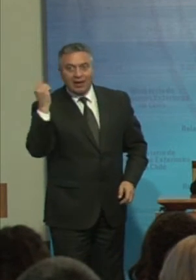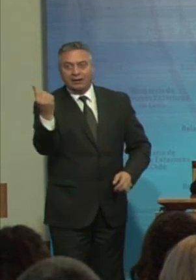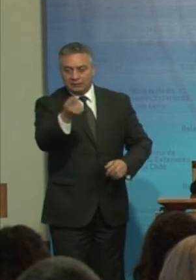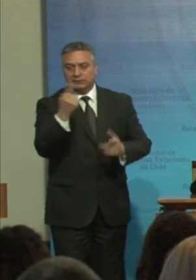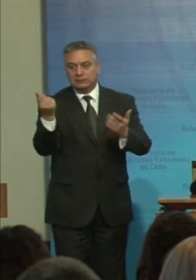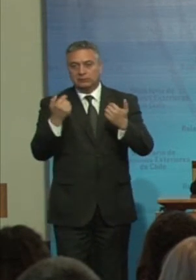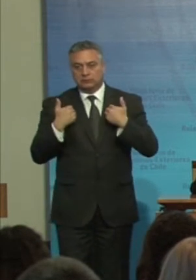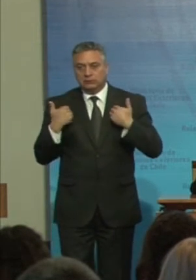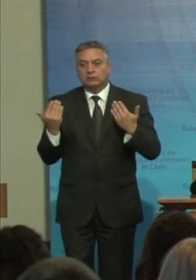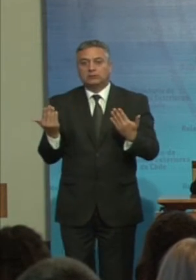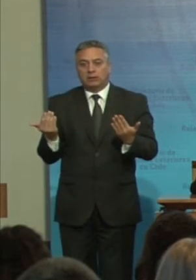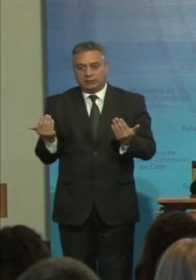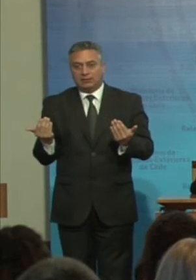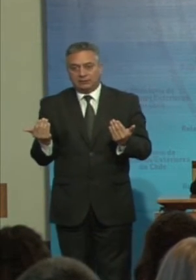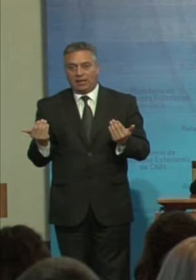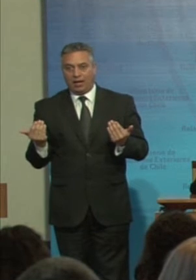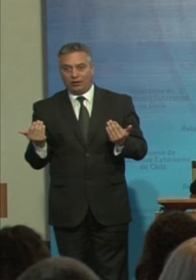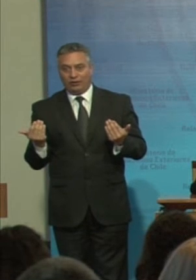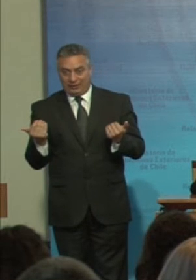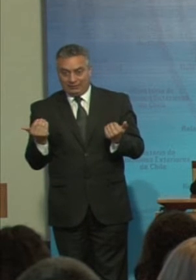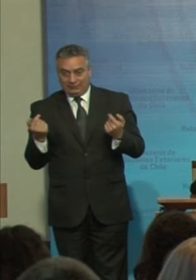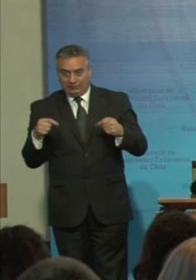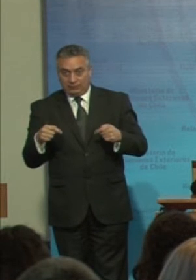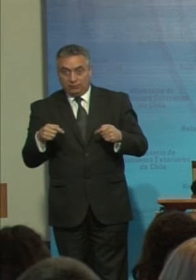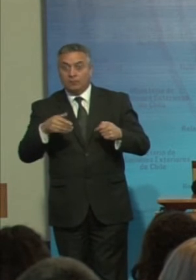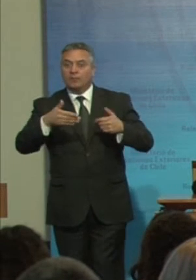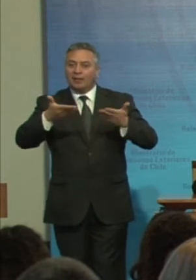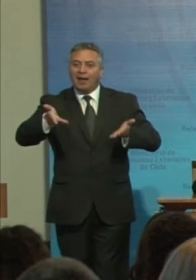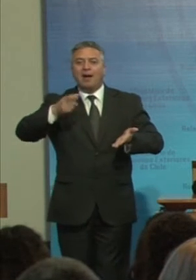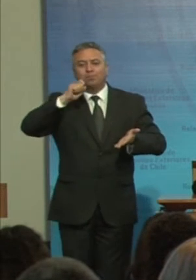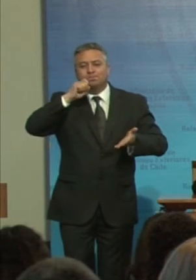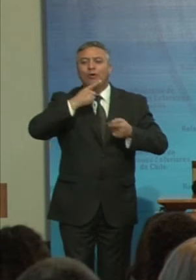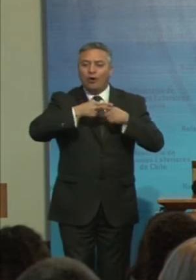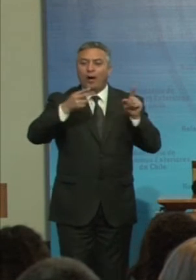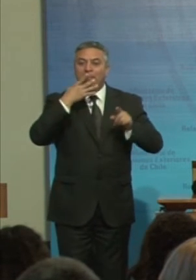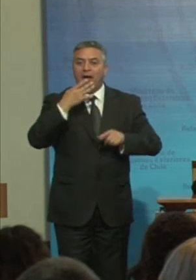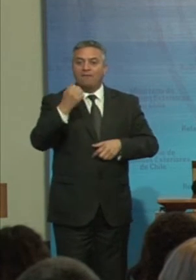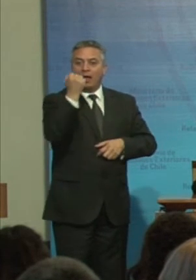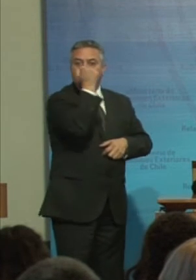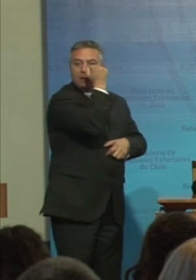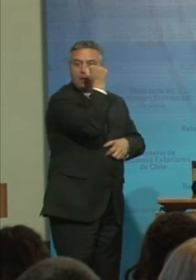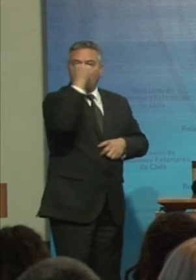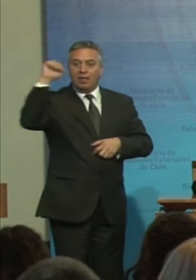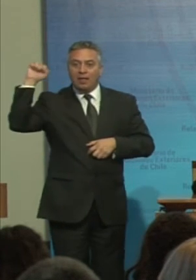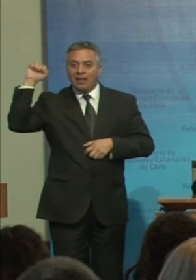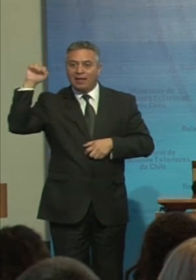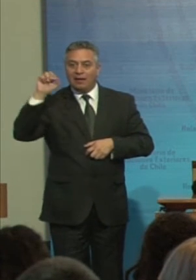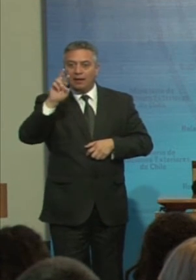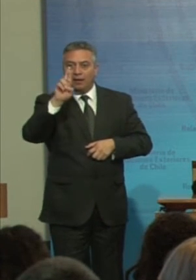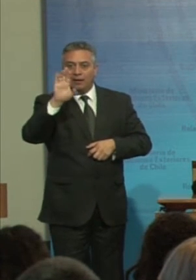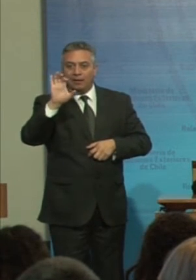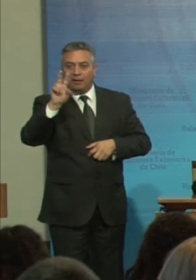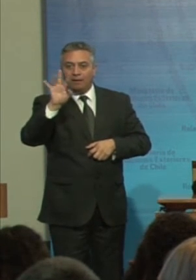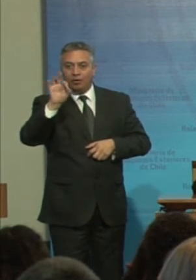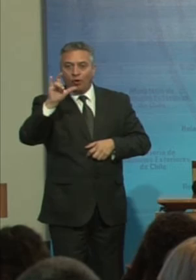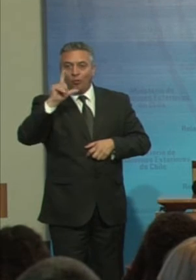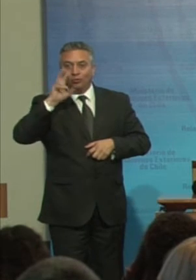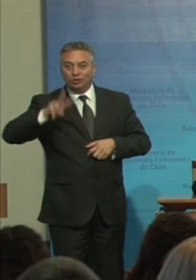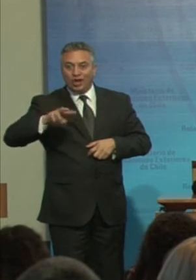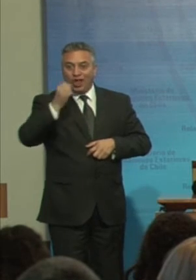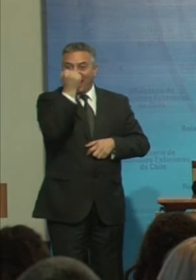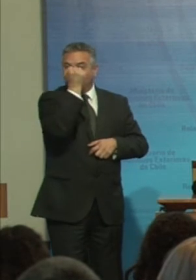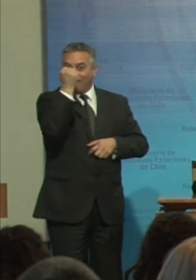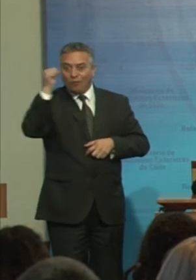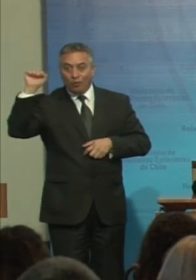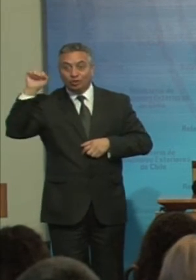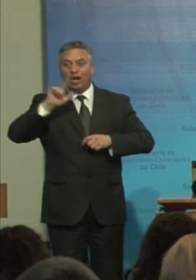palabras La revolución Del siglo XXI La revolución De los derechos Invitamos